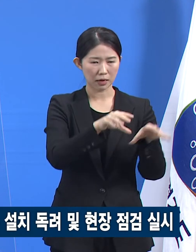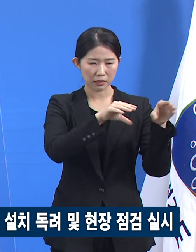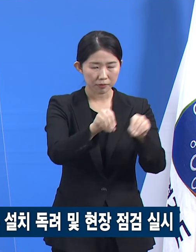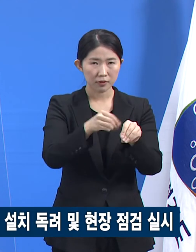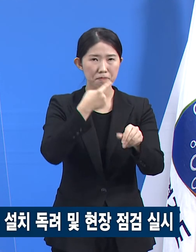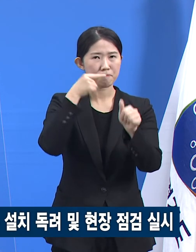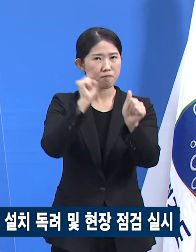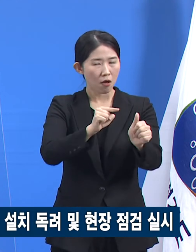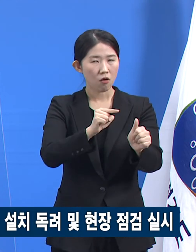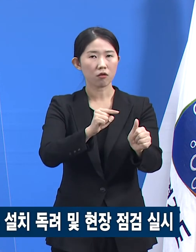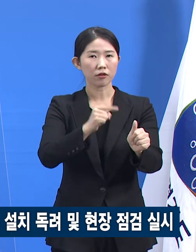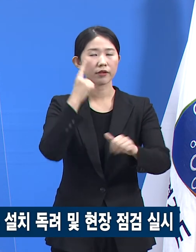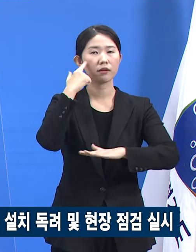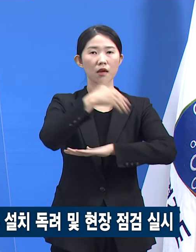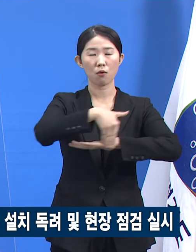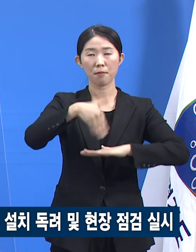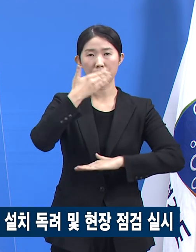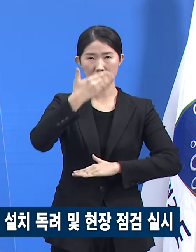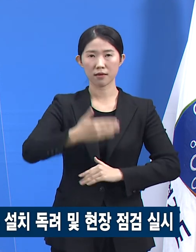계획이기도 합니다.